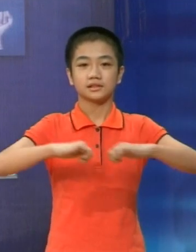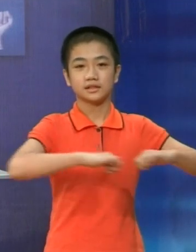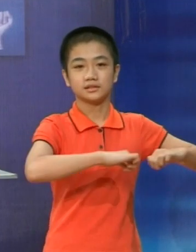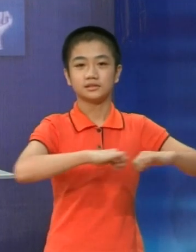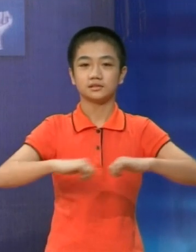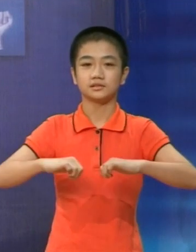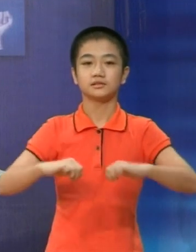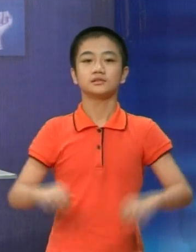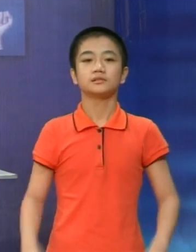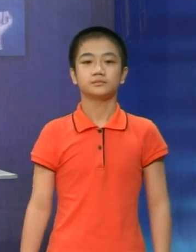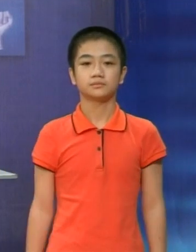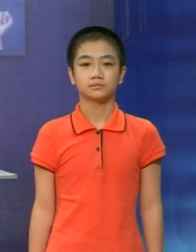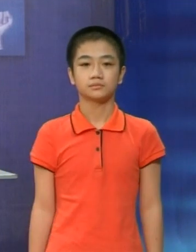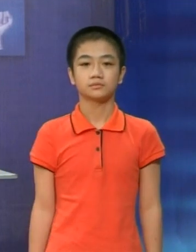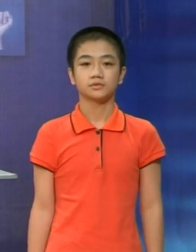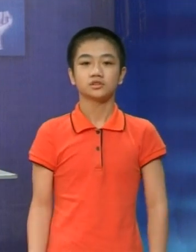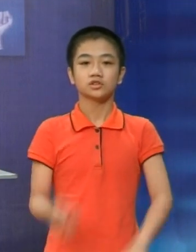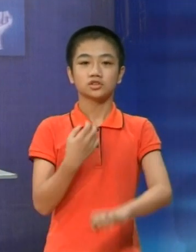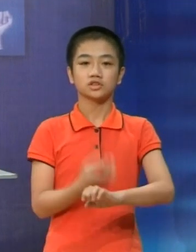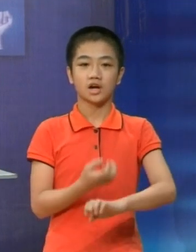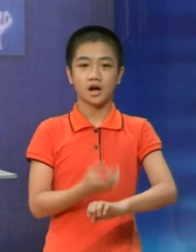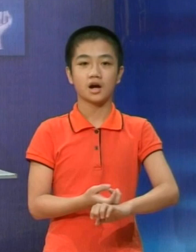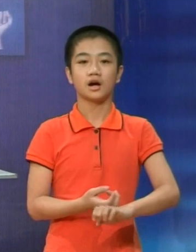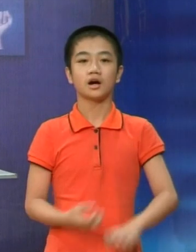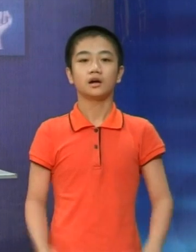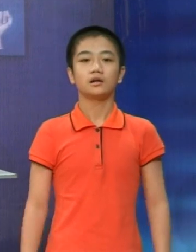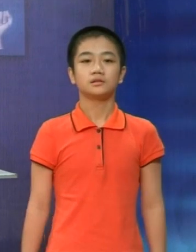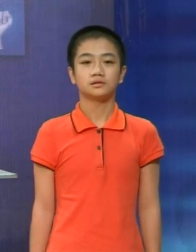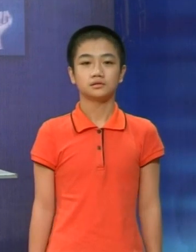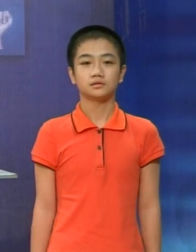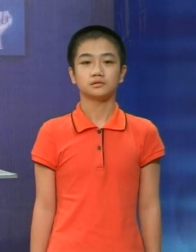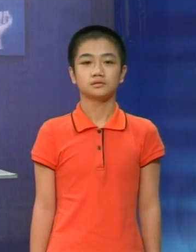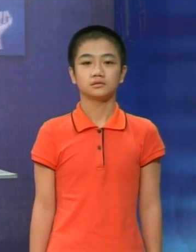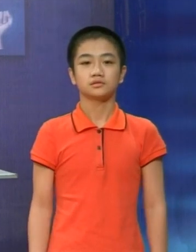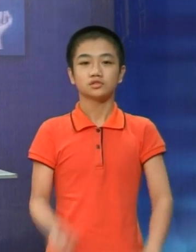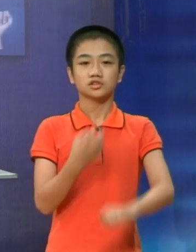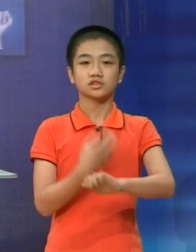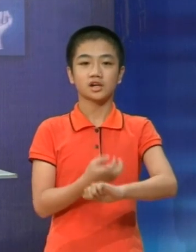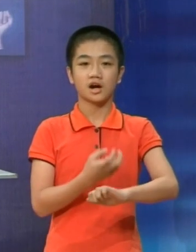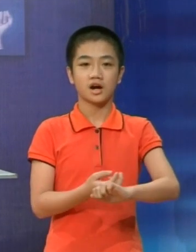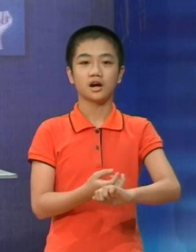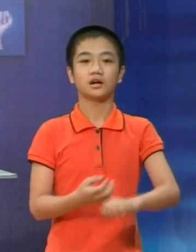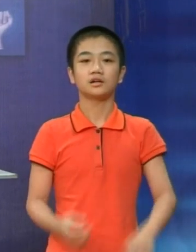Trong tình huống vừa rồi người em tranh giành đồ của chị đấy Như thế là không ngoan Hư đấy